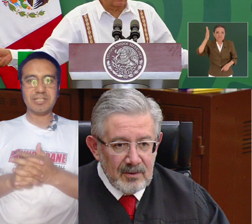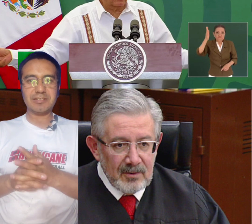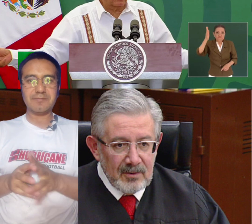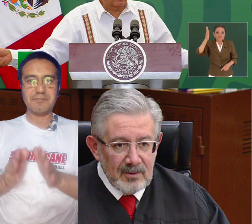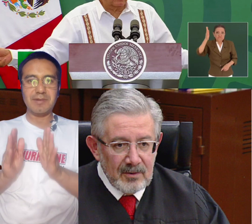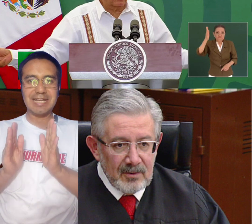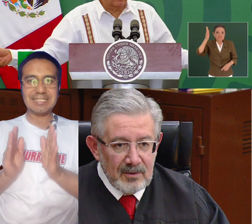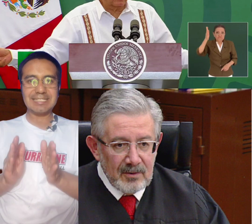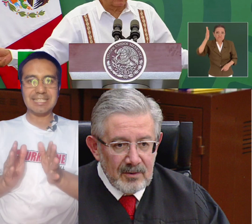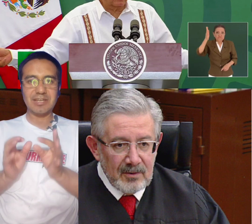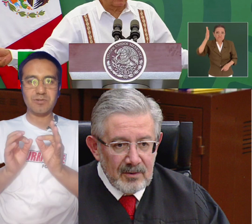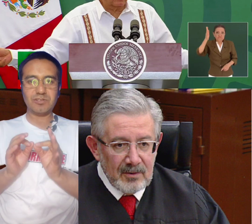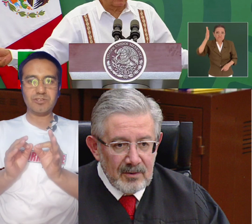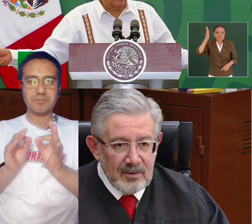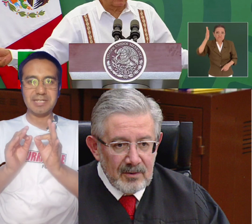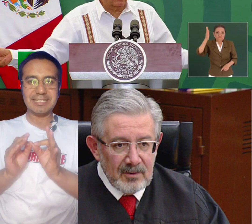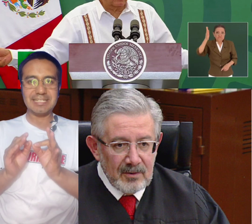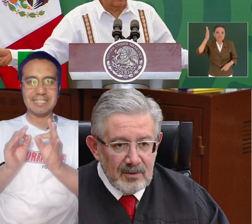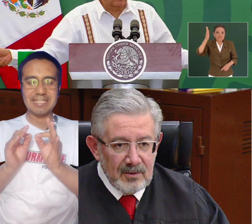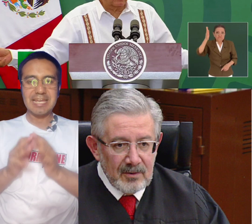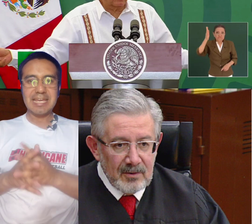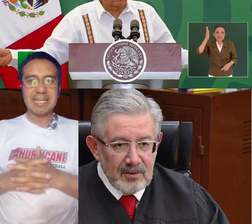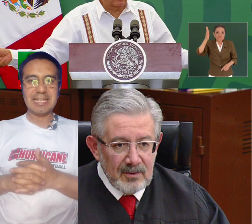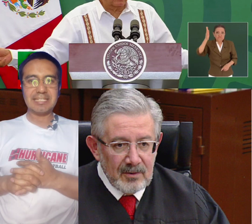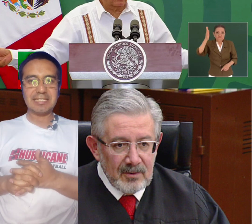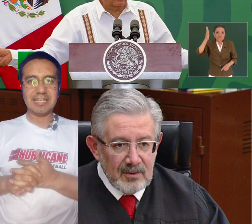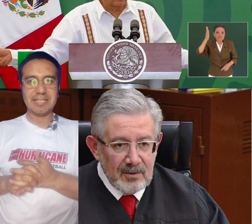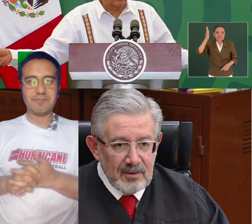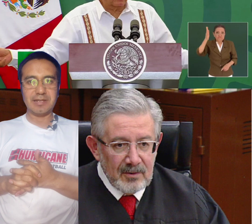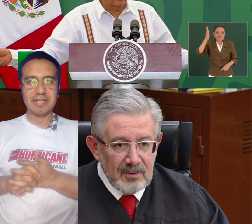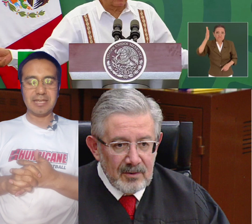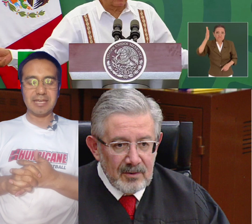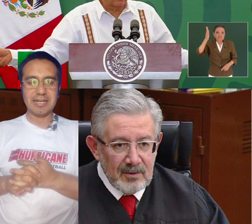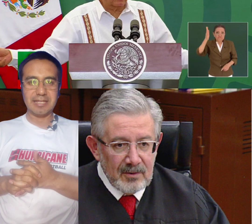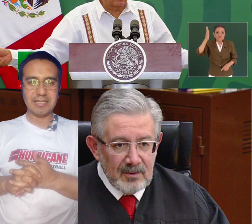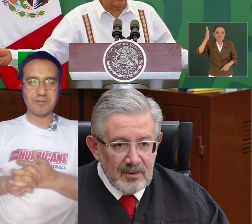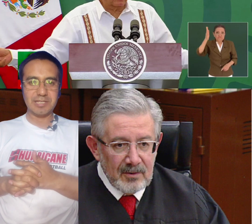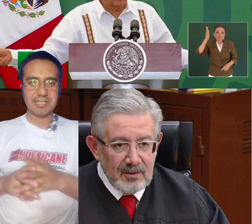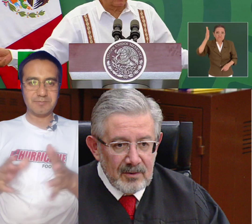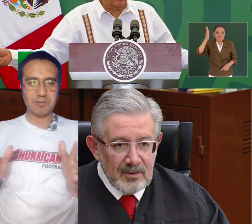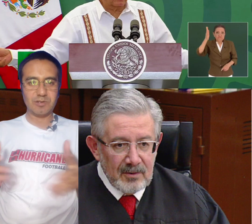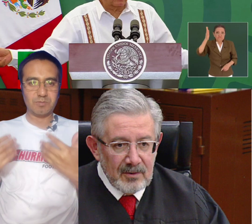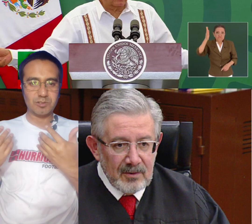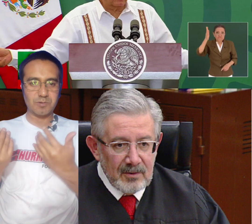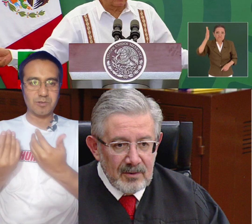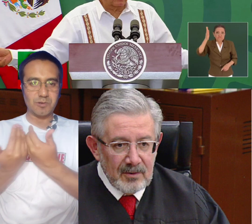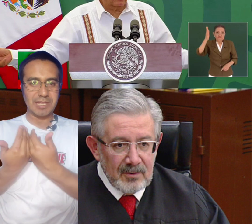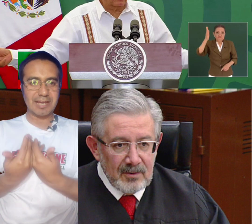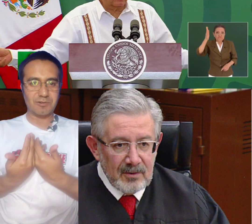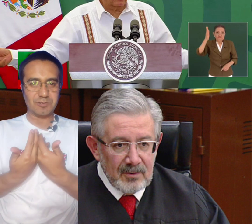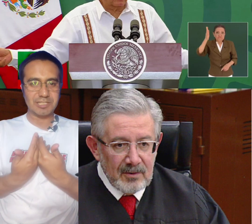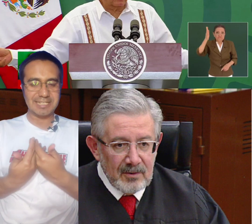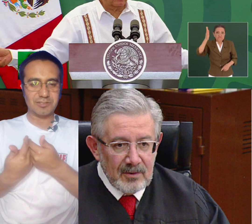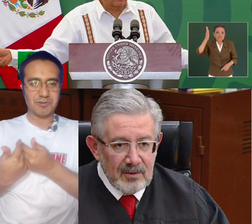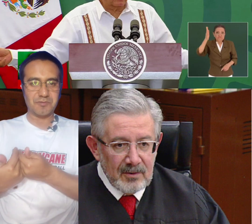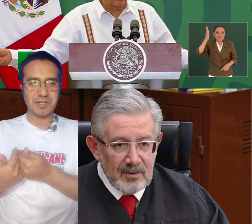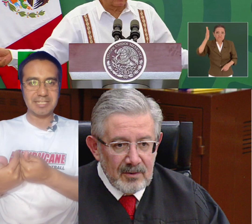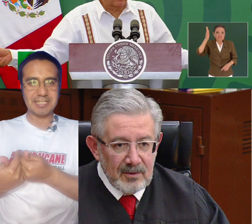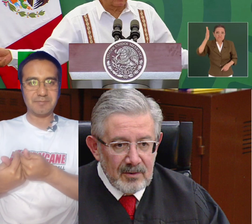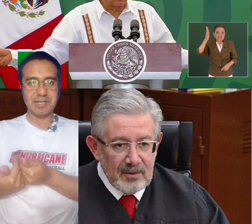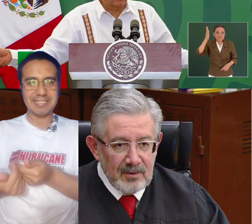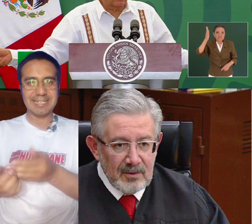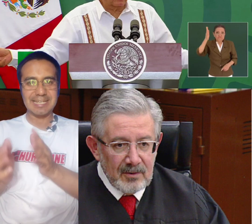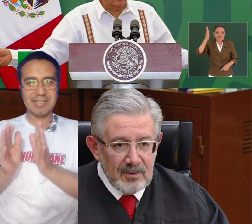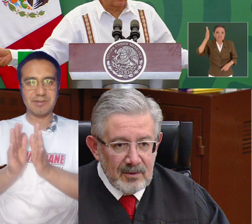millones más de 8 meses, le dijo Andrés Manuel López Obrador da a conocer en su